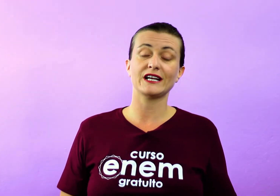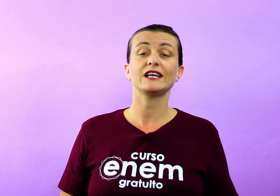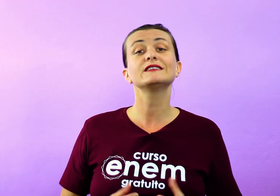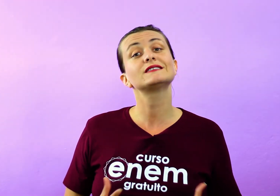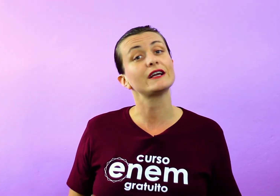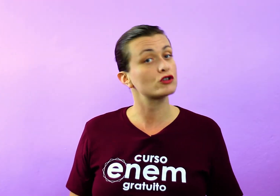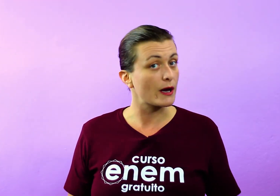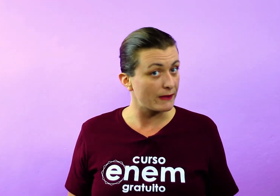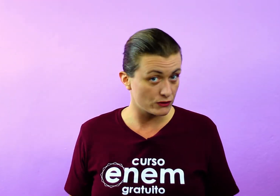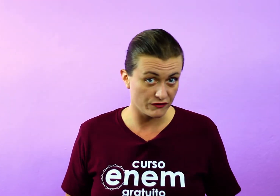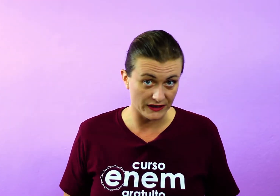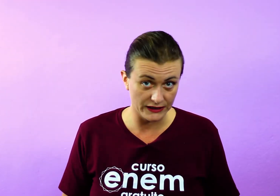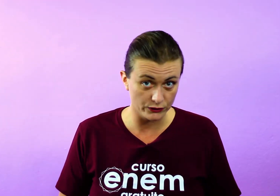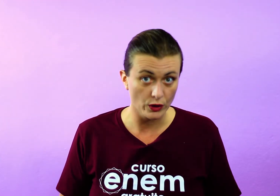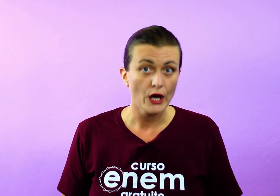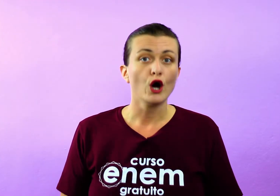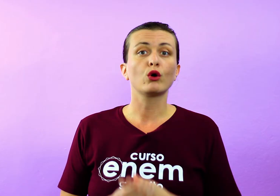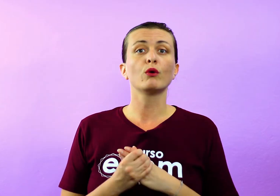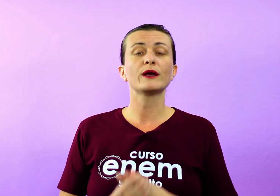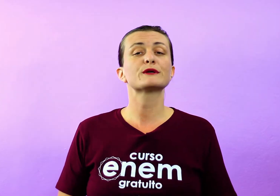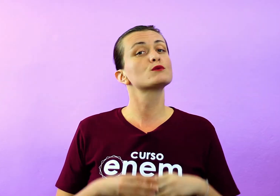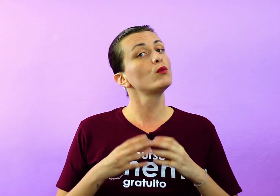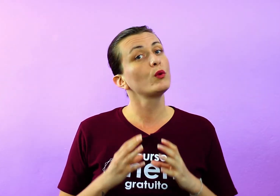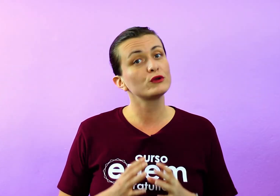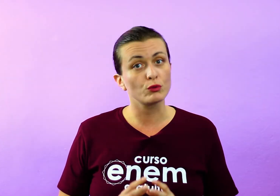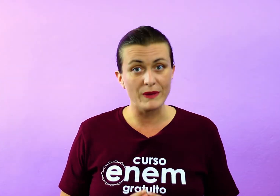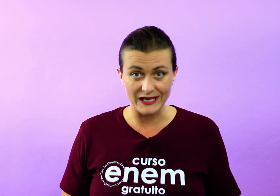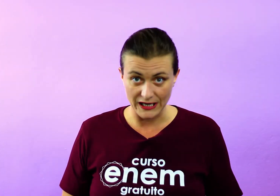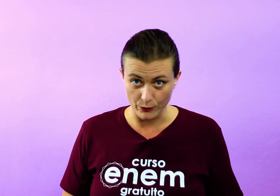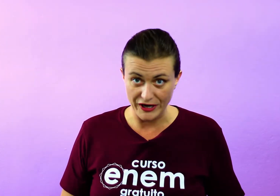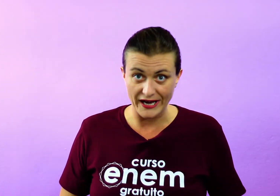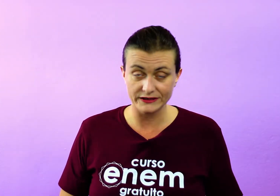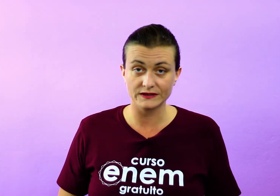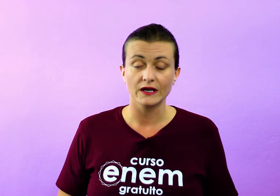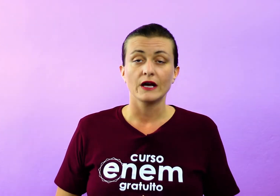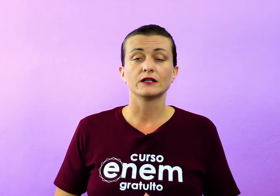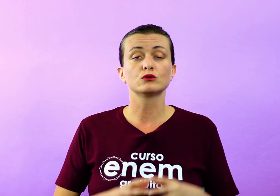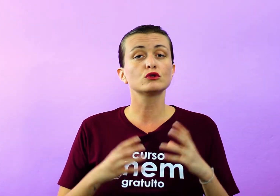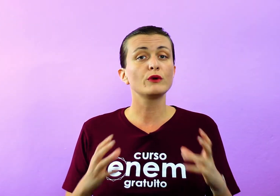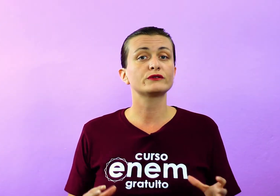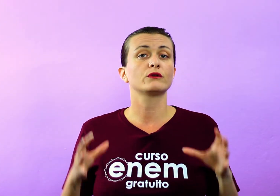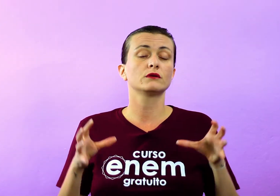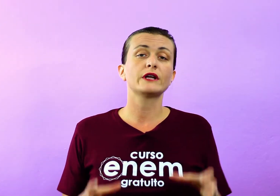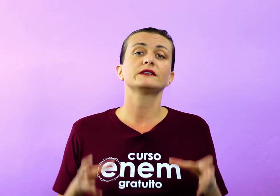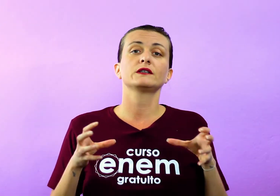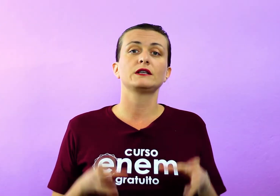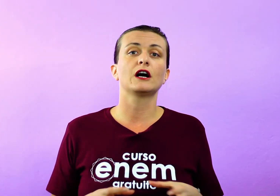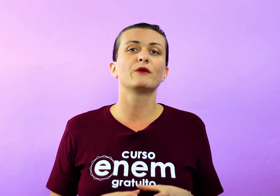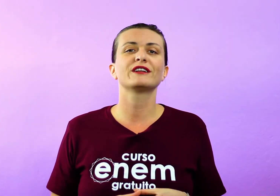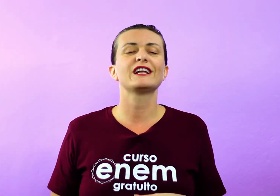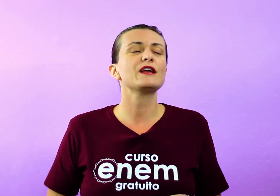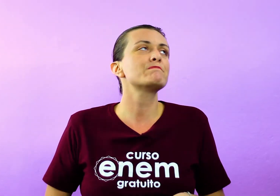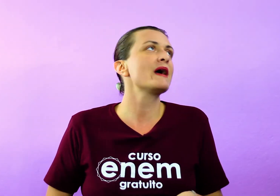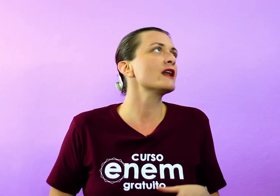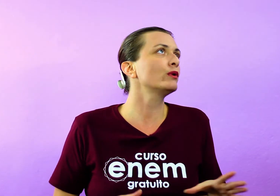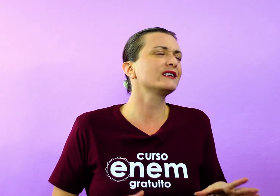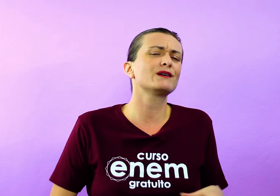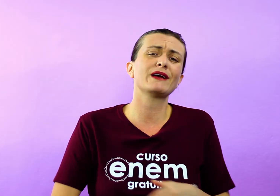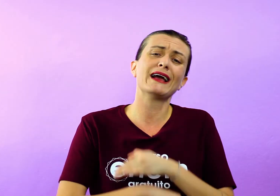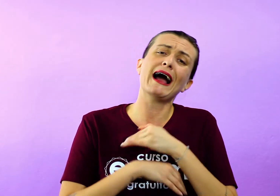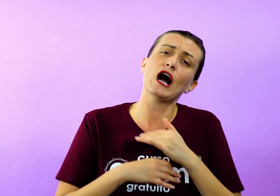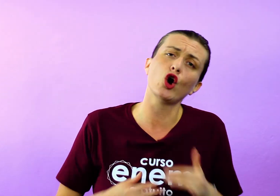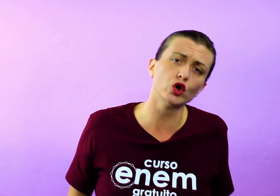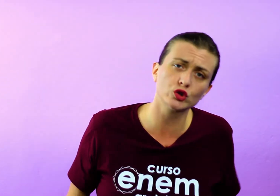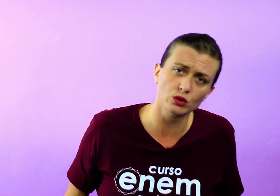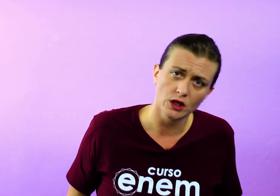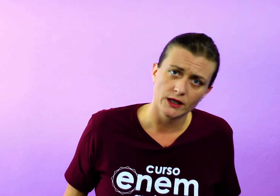na obra dele, esteticamente falando, com rimas muito bem elaboradas. Então, tudo isso acontece aqui na obra dele. Hipérbole